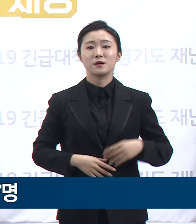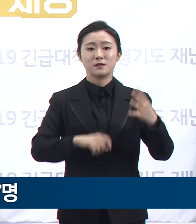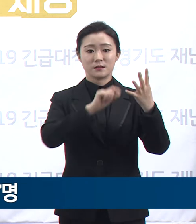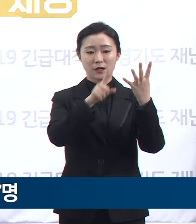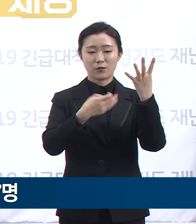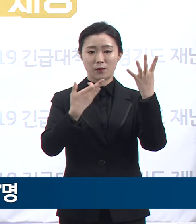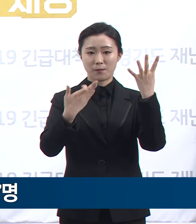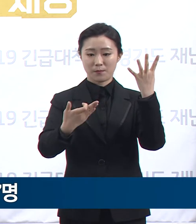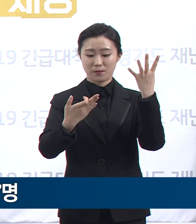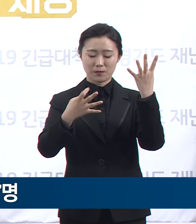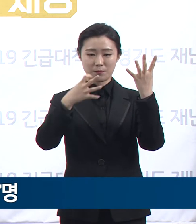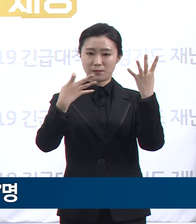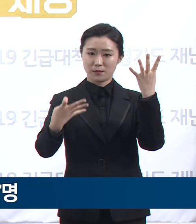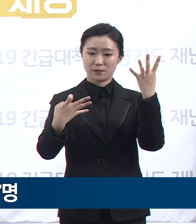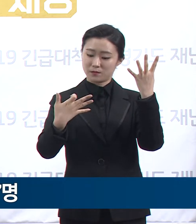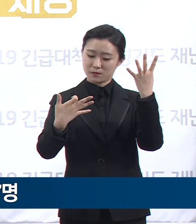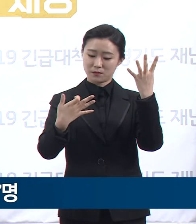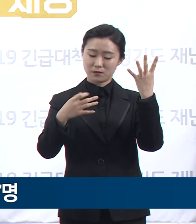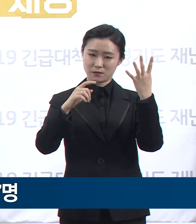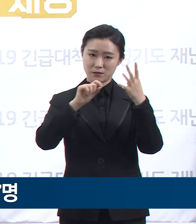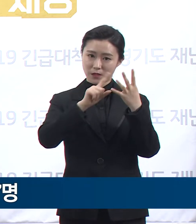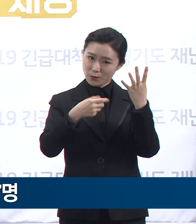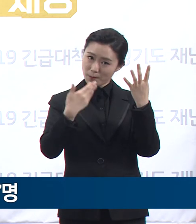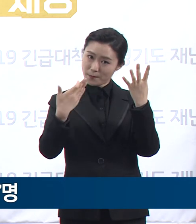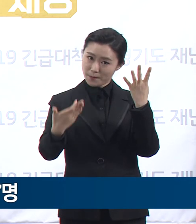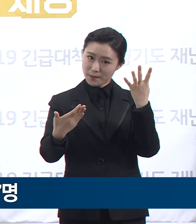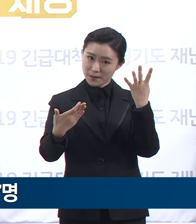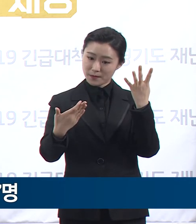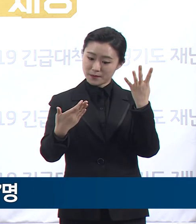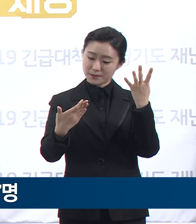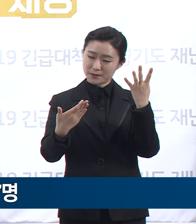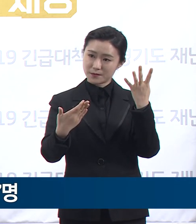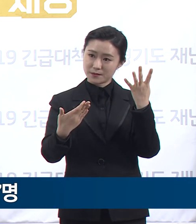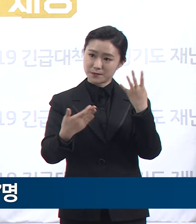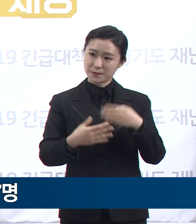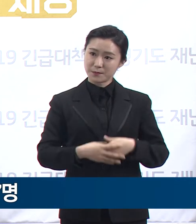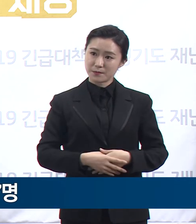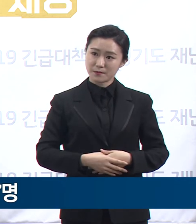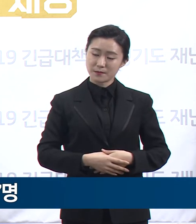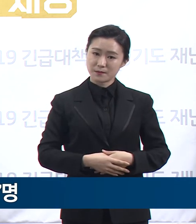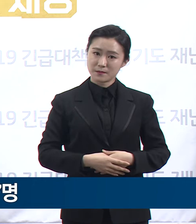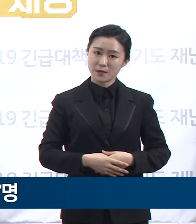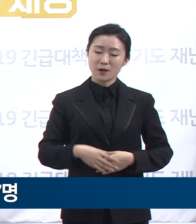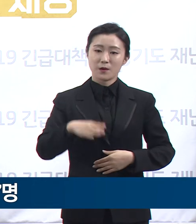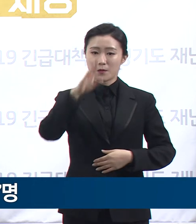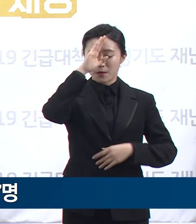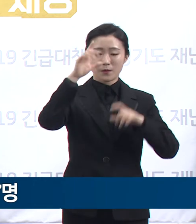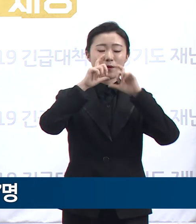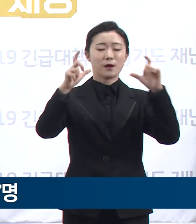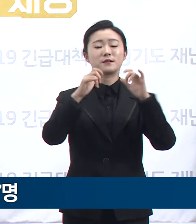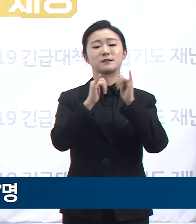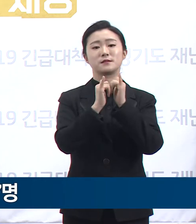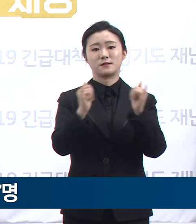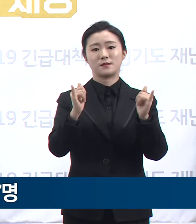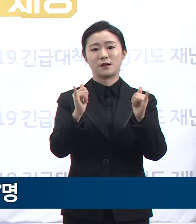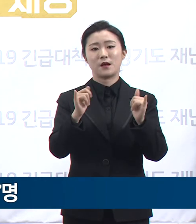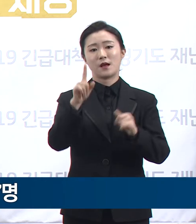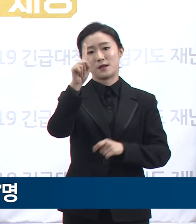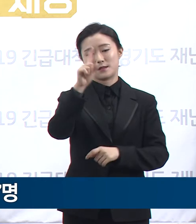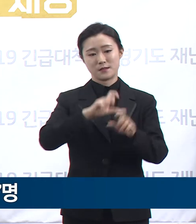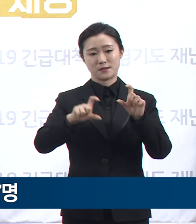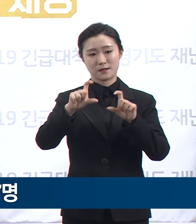3명이 추가 확진되어 현재까지 확진자가 총 27명입니다. 확진자는 입소자 17명,